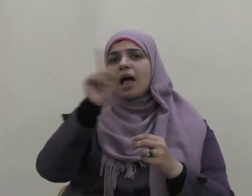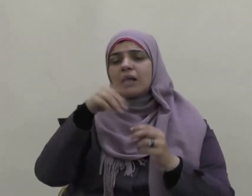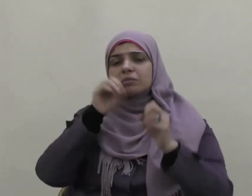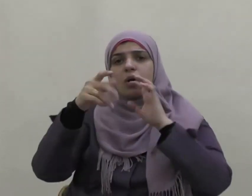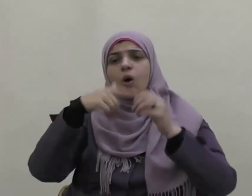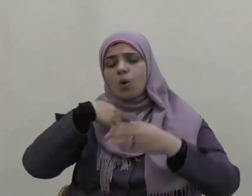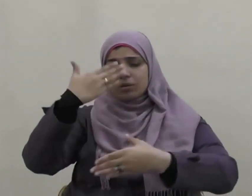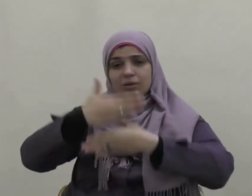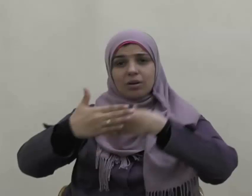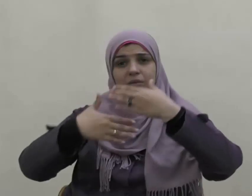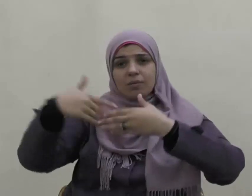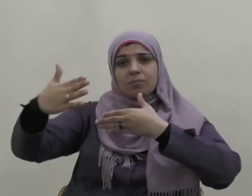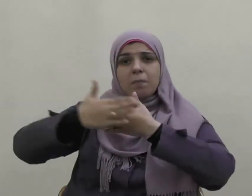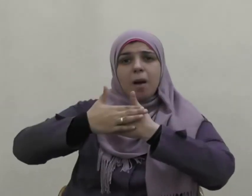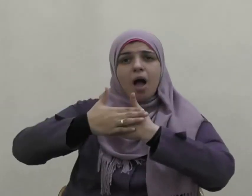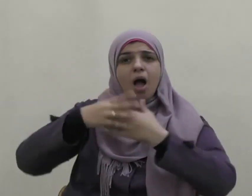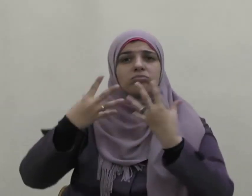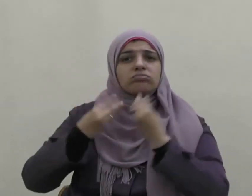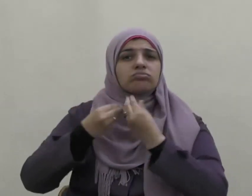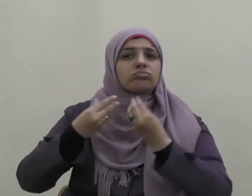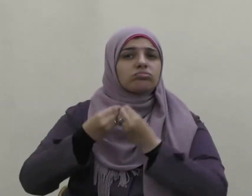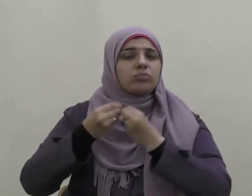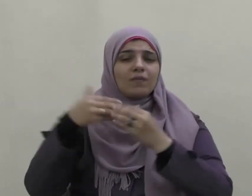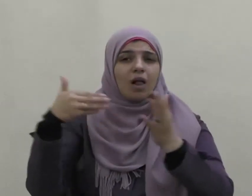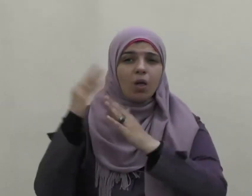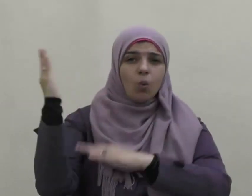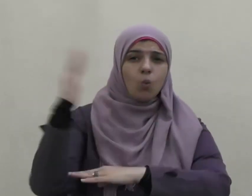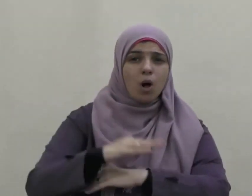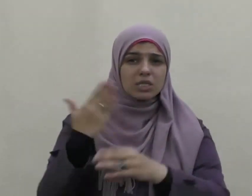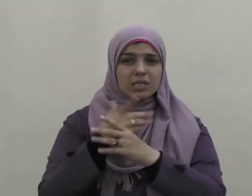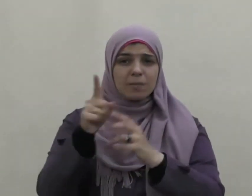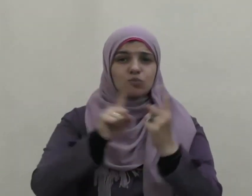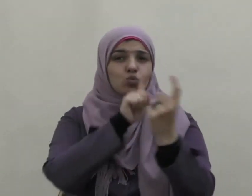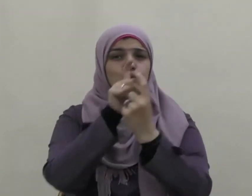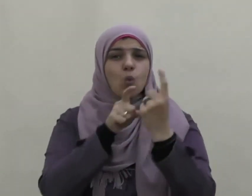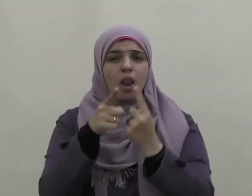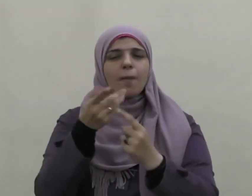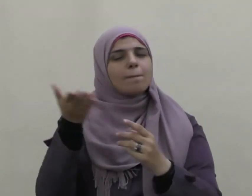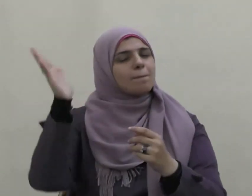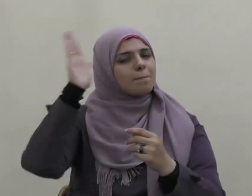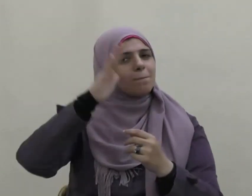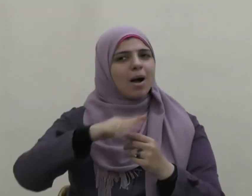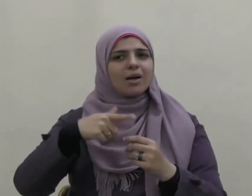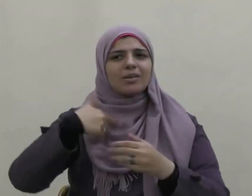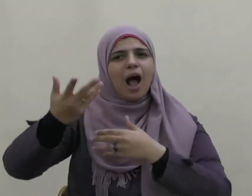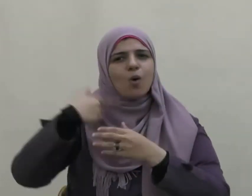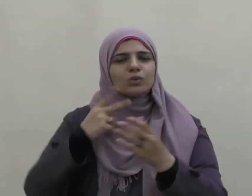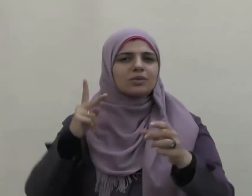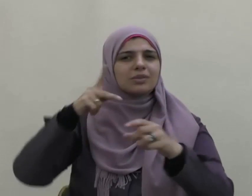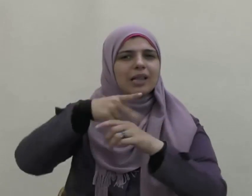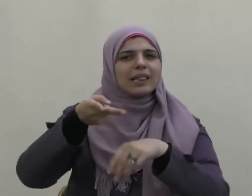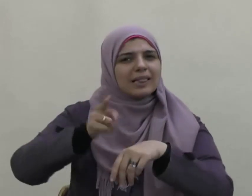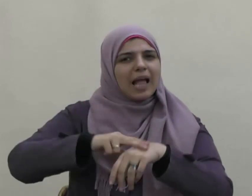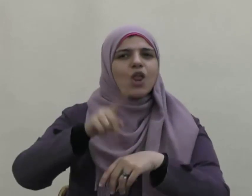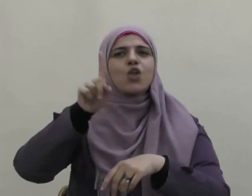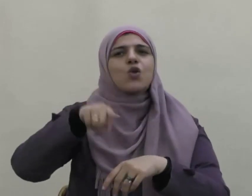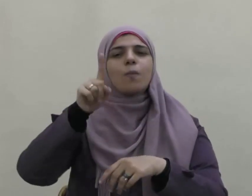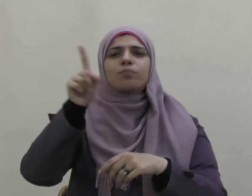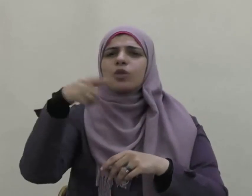بنيتها وعبرتها فربما تحتاجها للعودة يوما ما اكره الخطأ